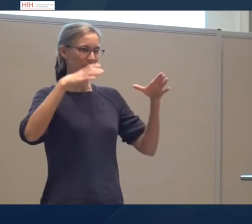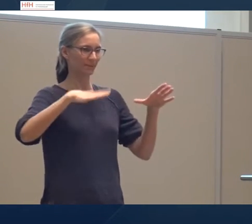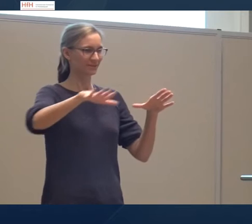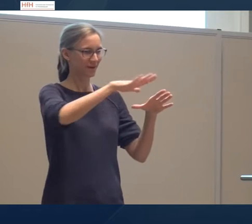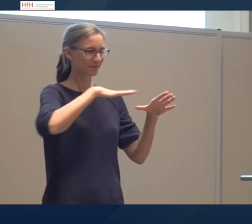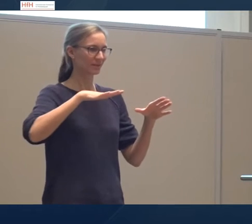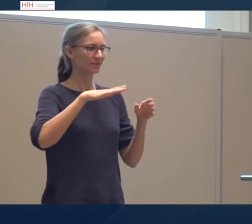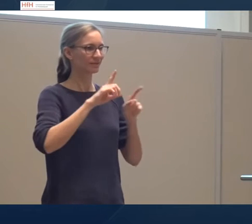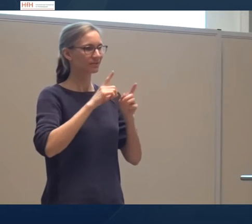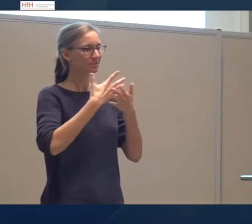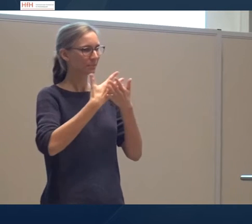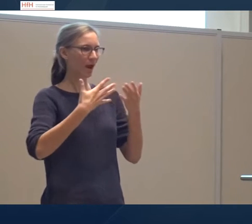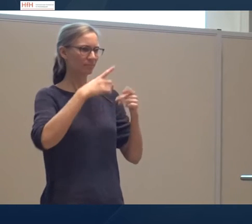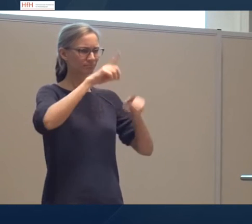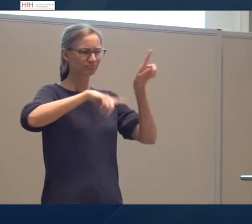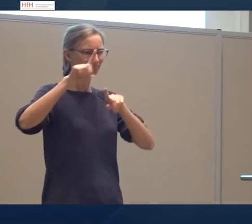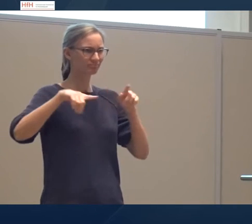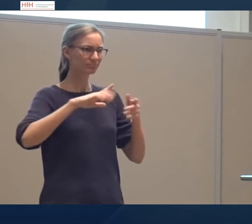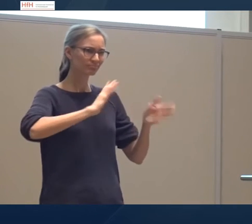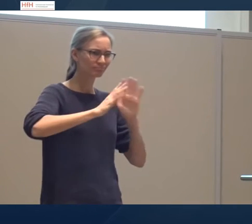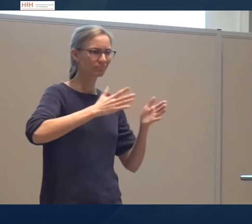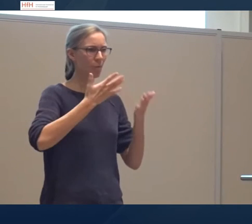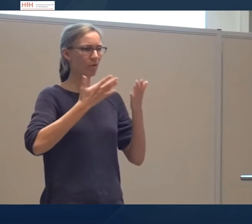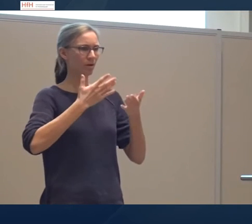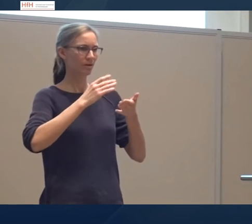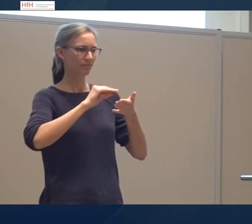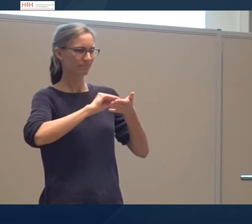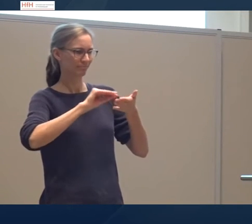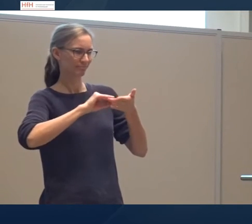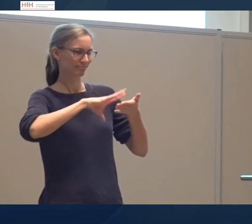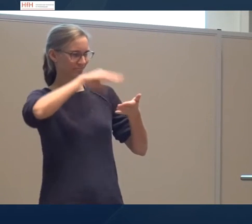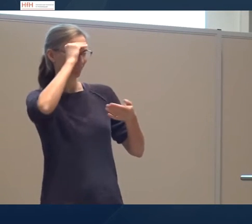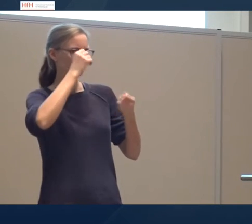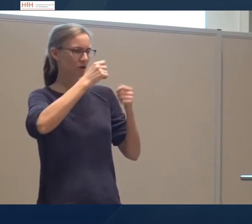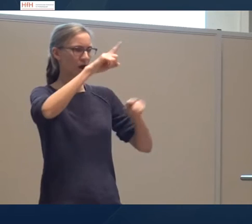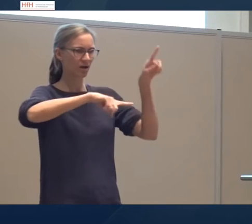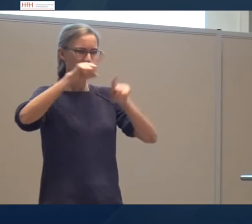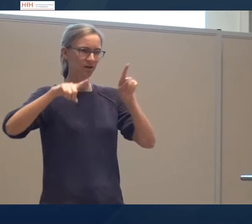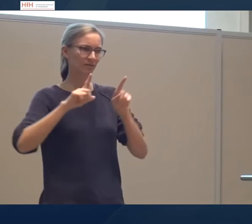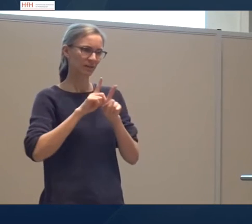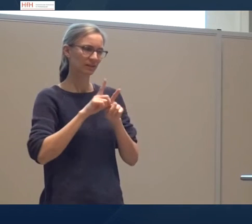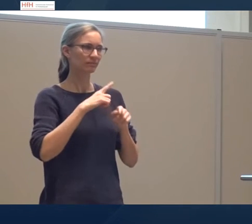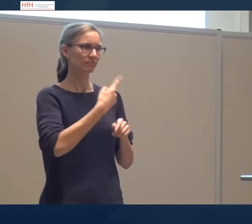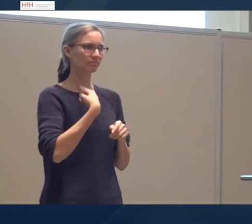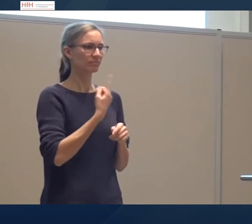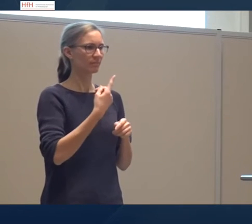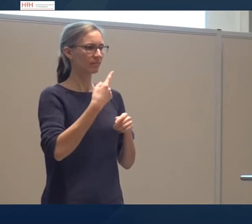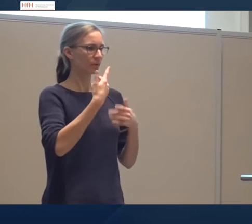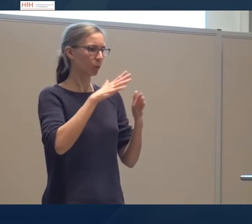aufgrund der Sprache, dass der Brief auf Deutsch nicht verstanden wurde, also nur Text allein genügt nicht.